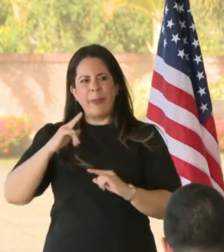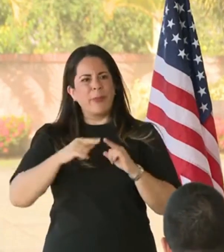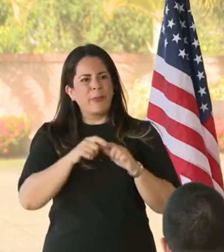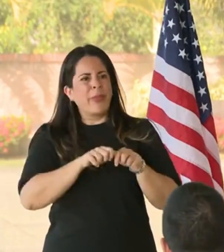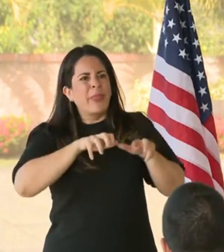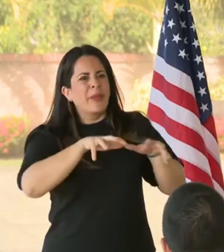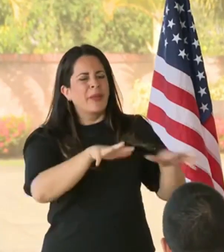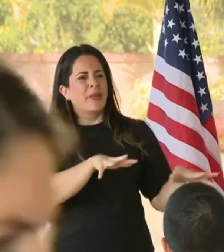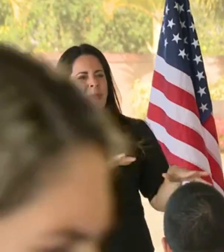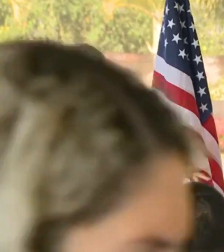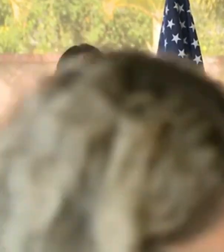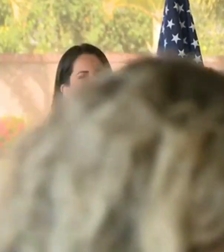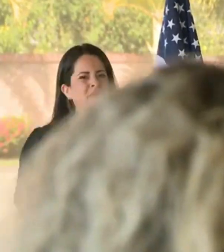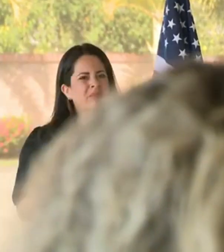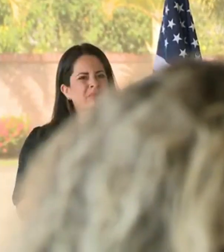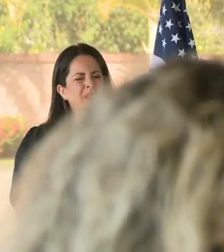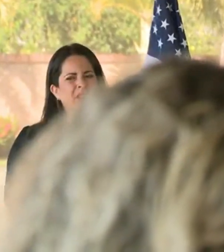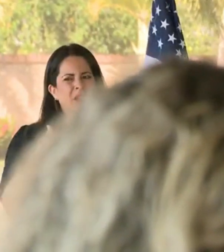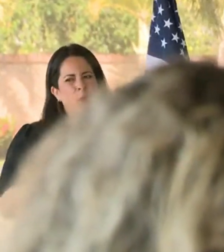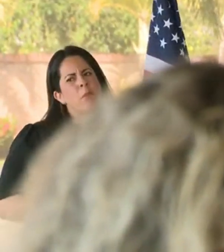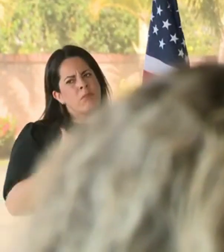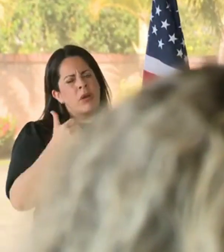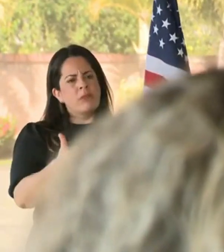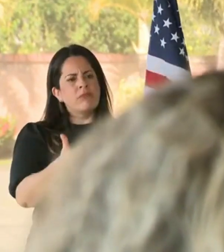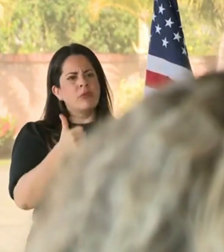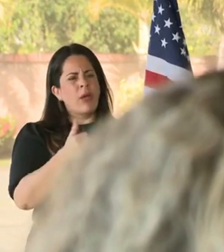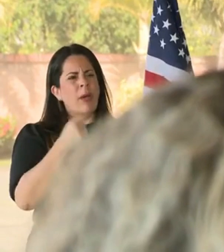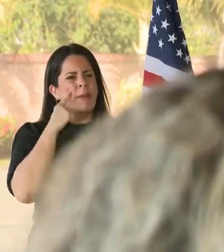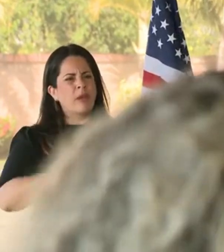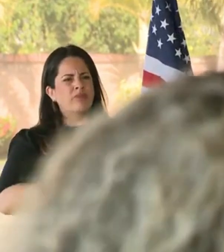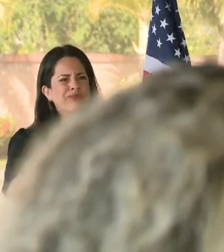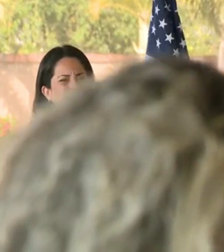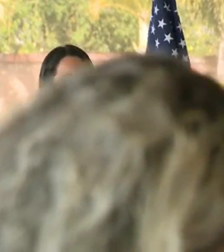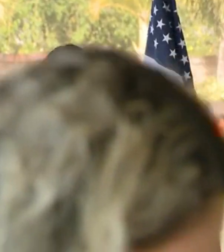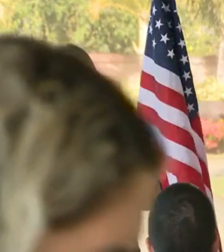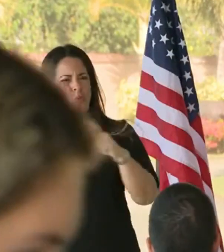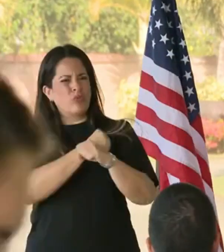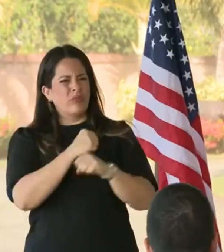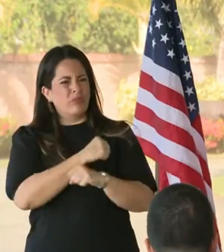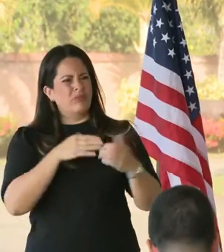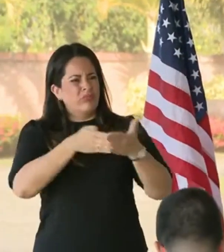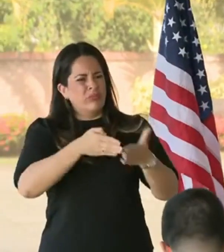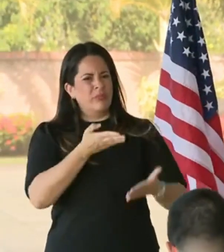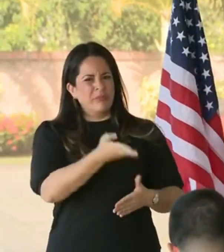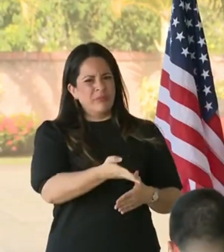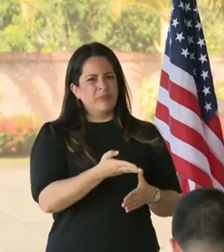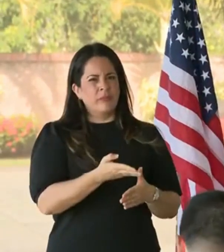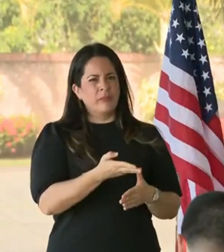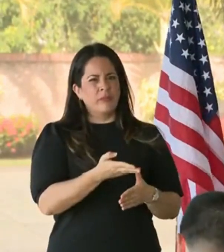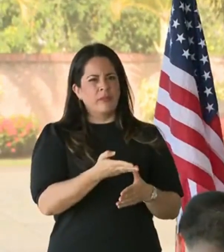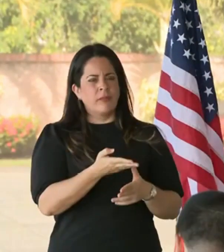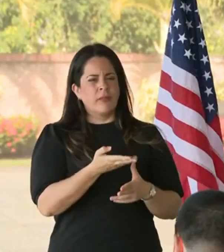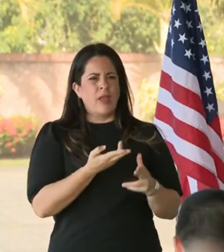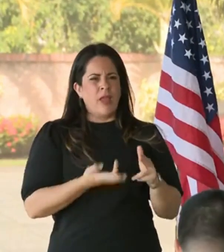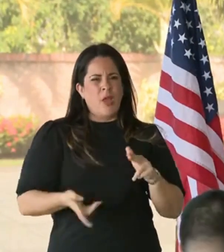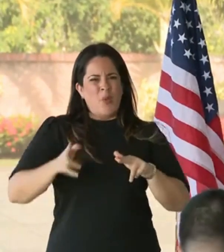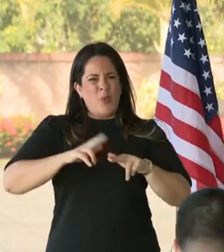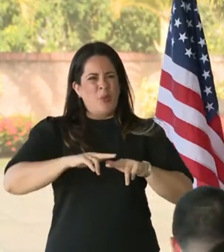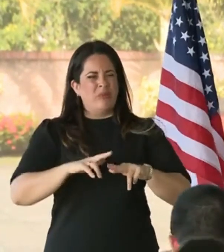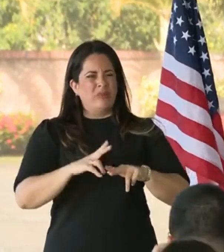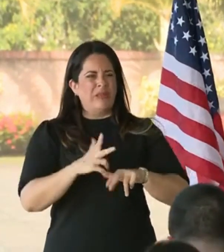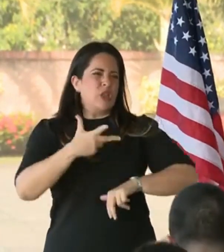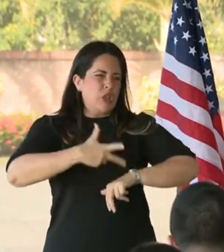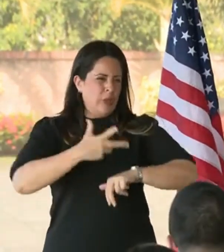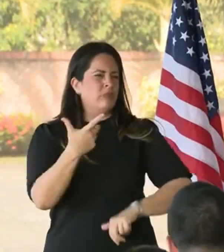en todos los lugares gubernamentales y privados que ofrecen servicios directos a la ciudadanía y ampliar los